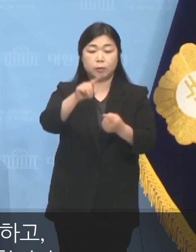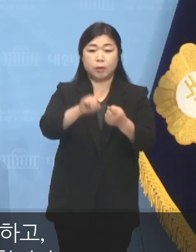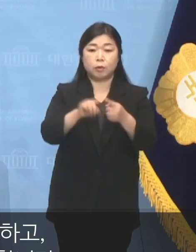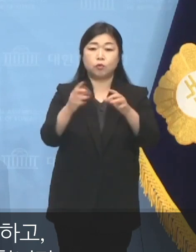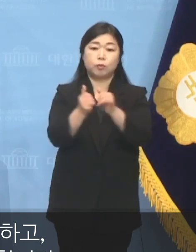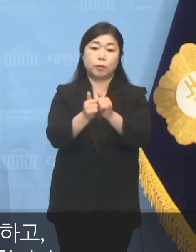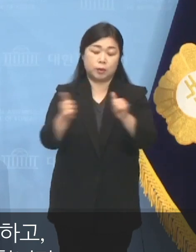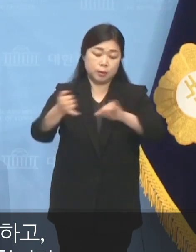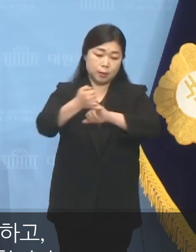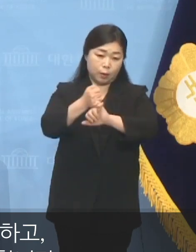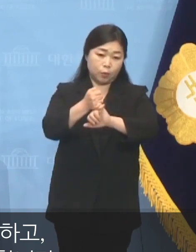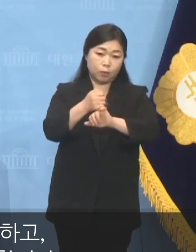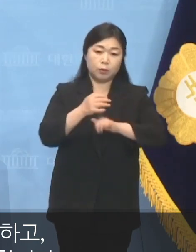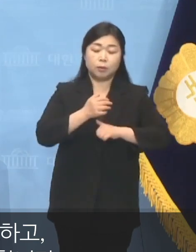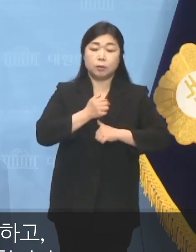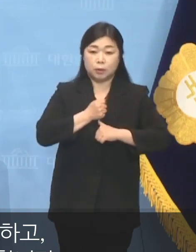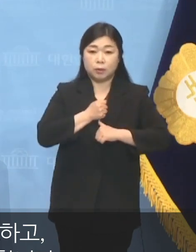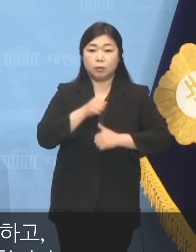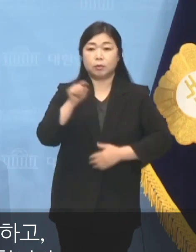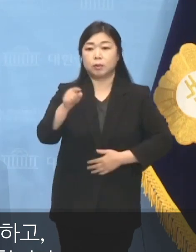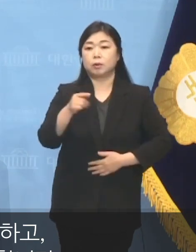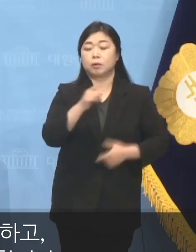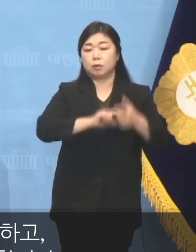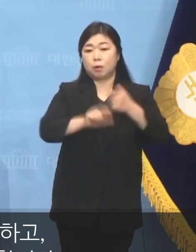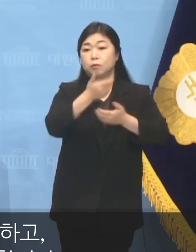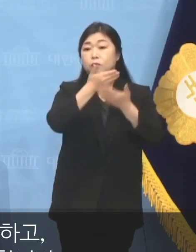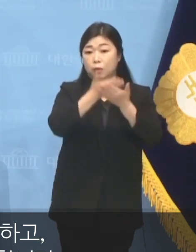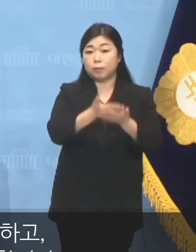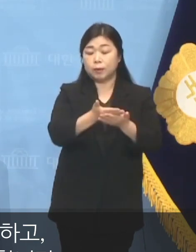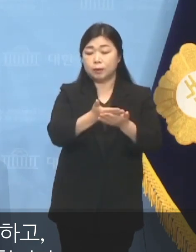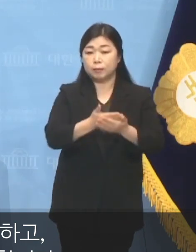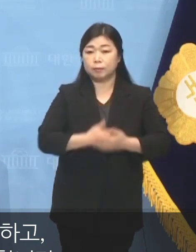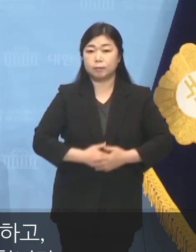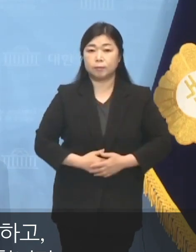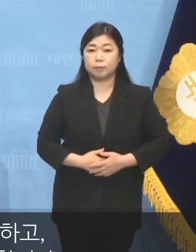국민 약속을 지키는 것이 더 중요합니다.